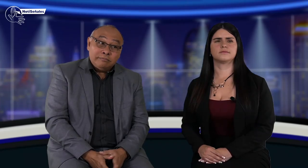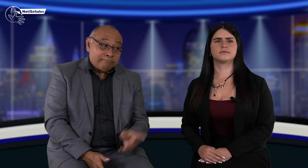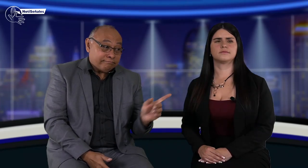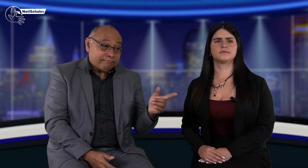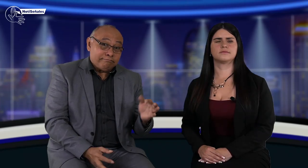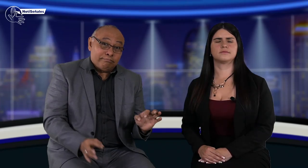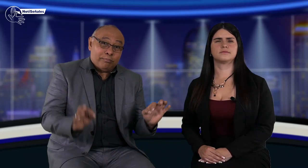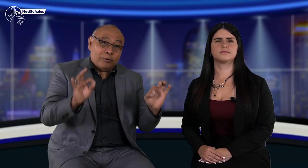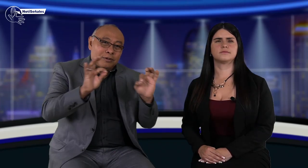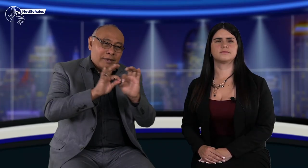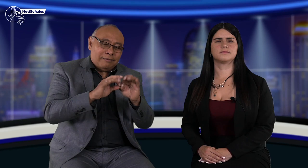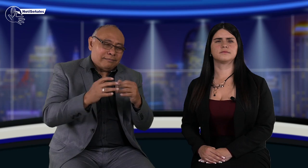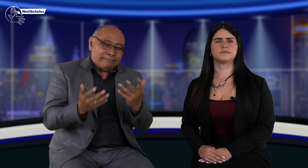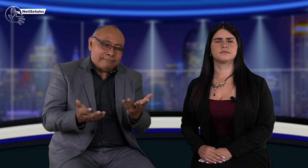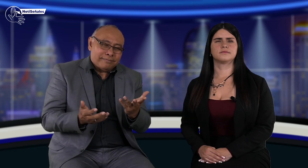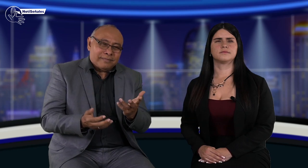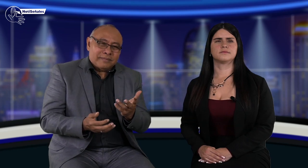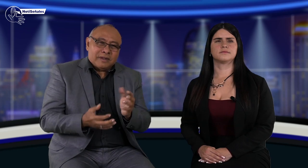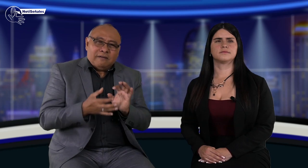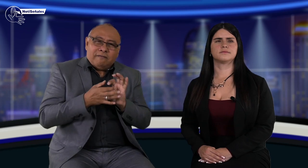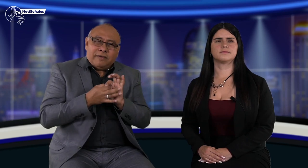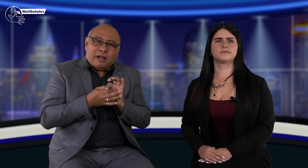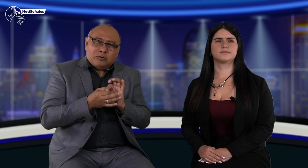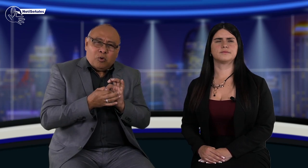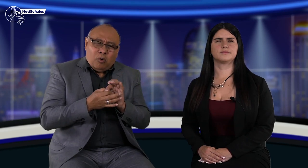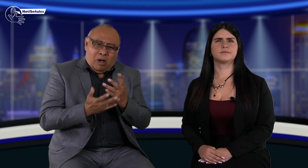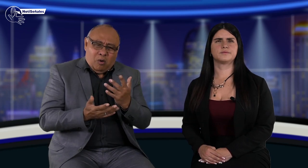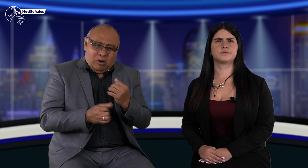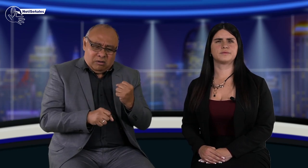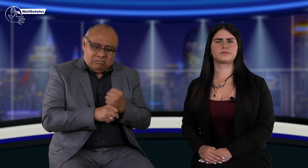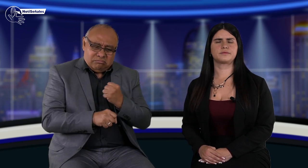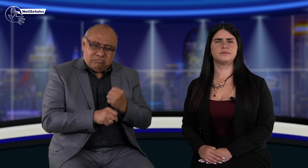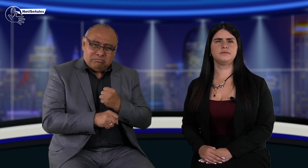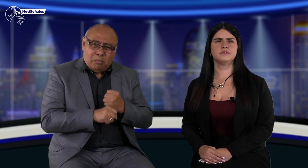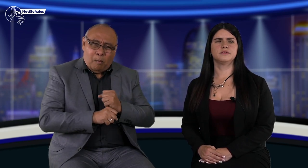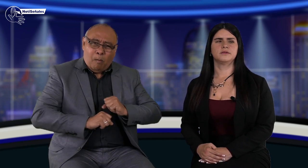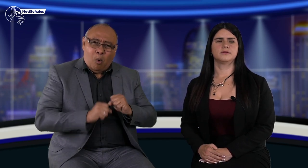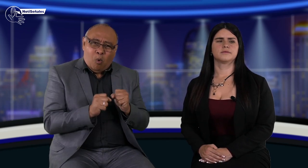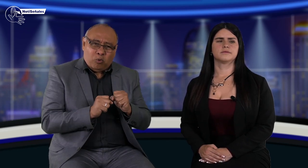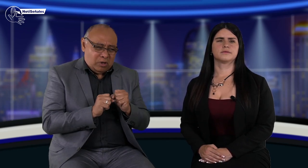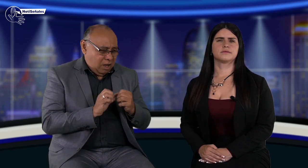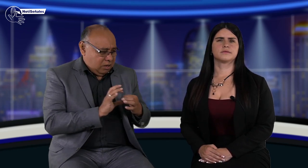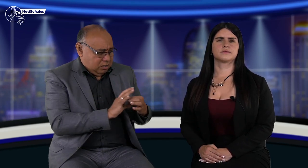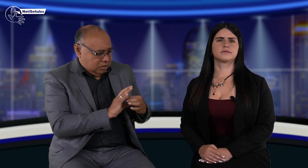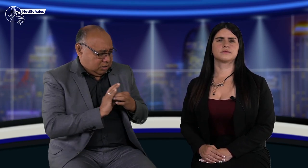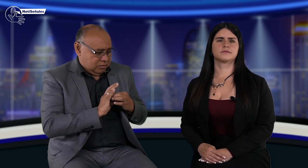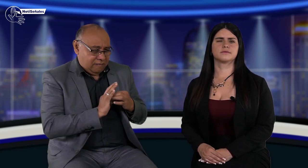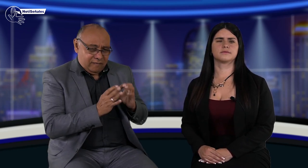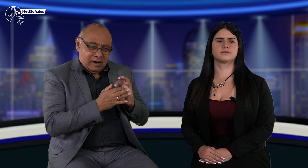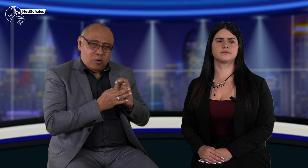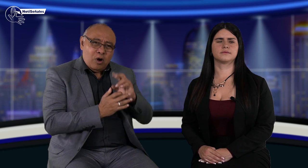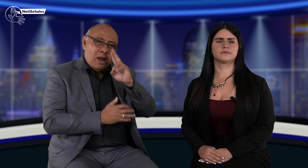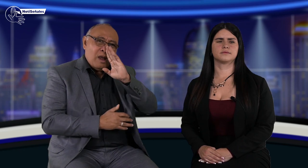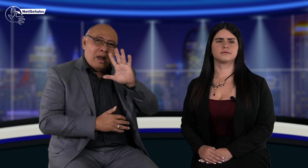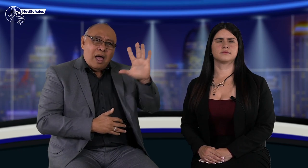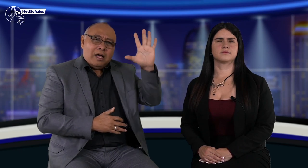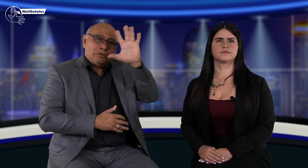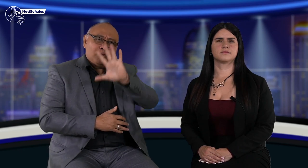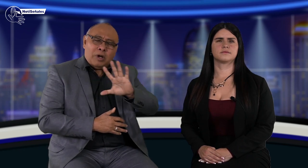Uy, eso que mencionas es de gran importancia. ¿Cómo podemos desde FENASCOL en Bogotá articularnos con la Secretaría Técnica? Y también, ¿cómo